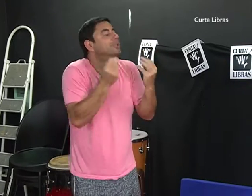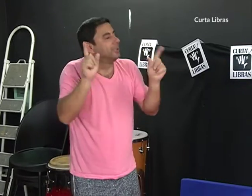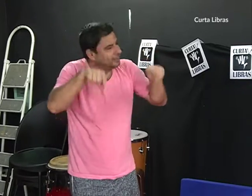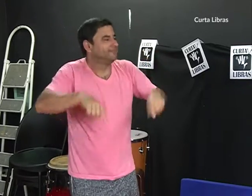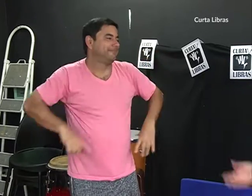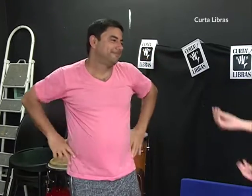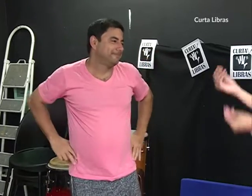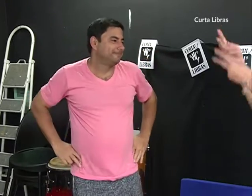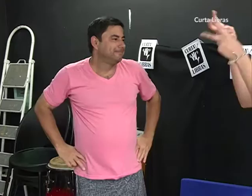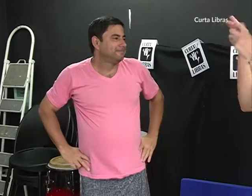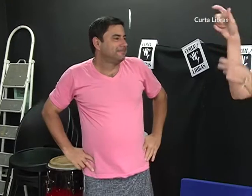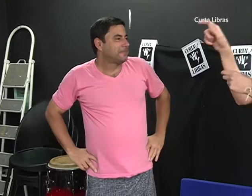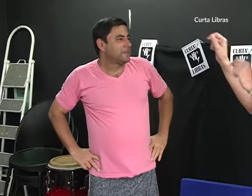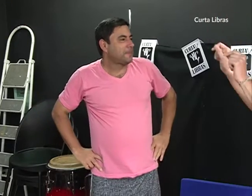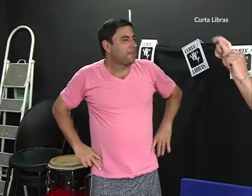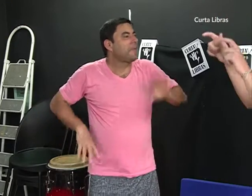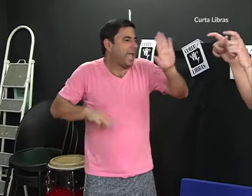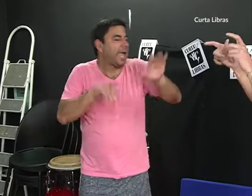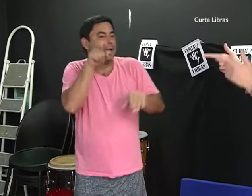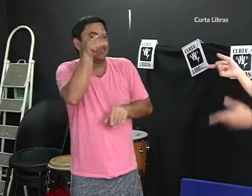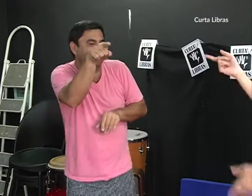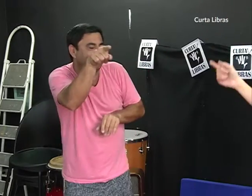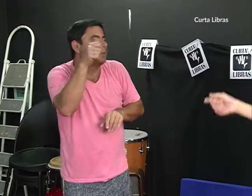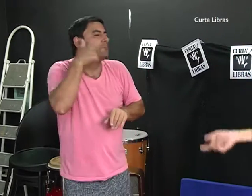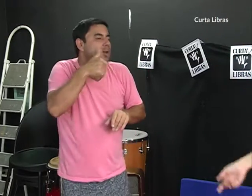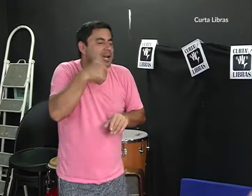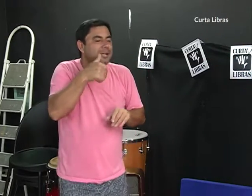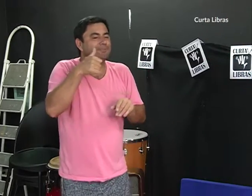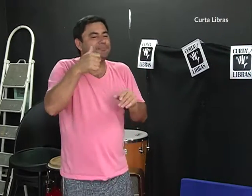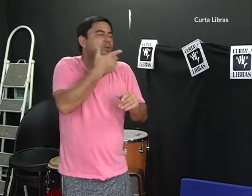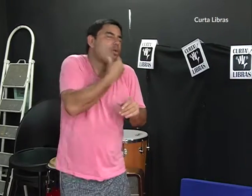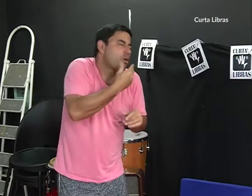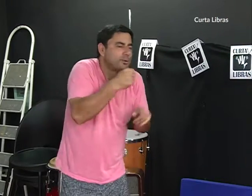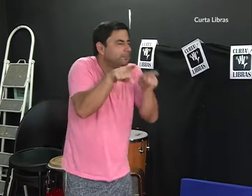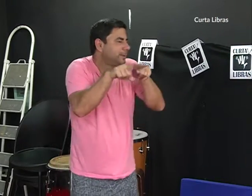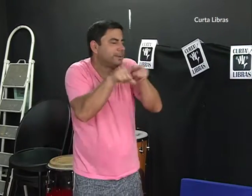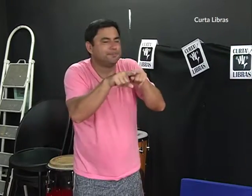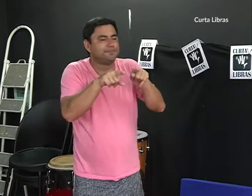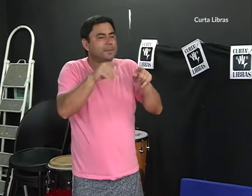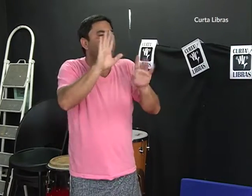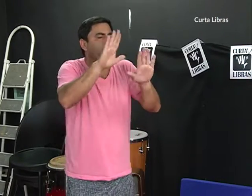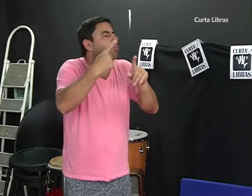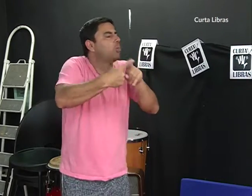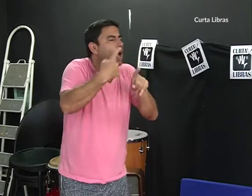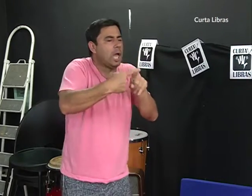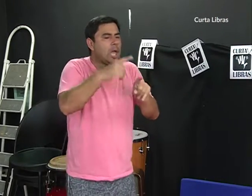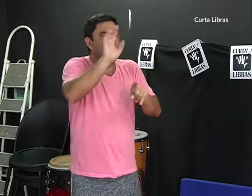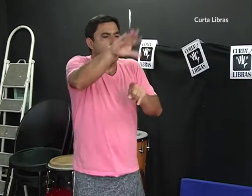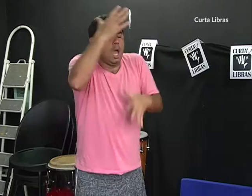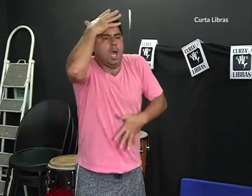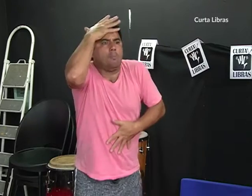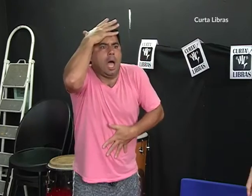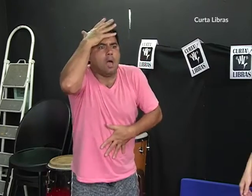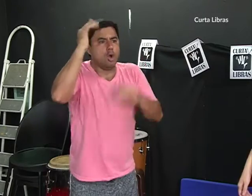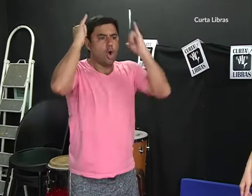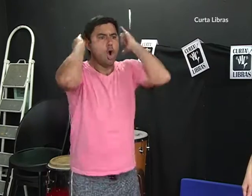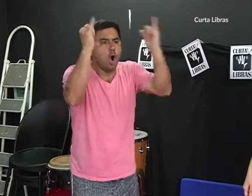As características das mulheres, dos homens também. Por exemplo, alguém me conta que um idoso caiu do ônibus e eu vou adaptando.